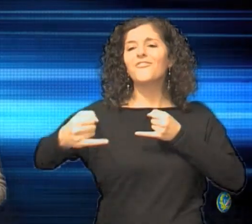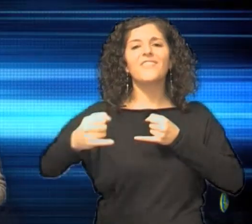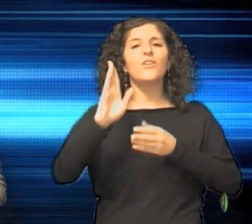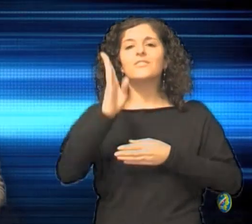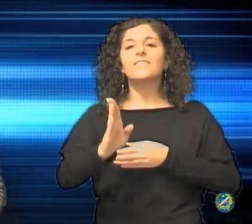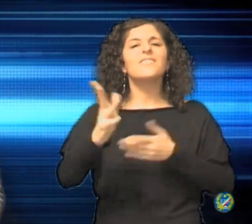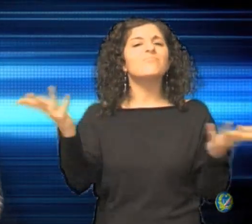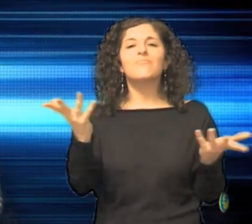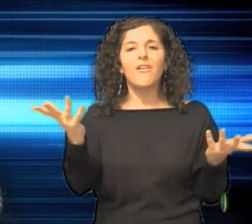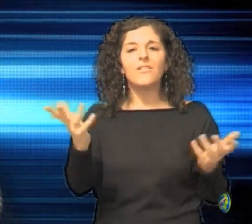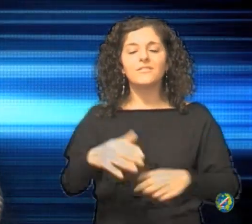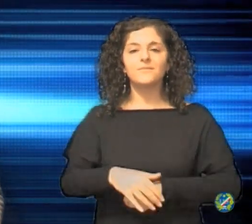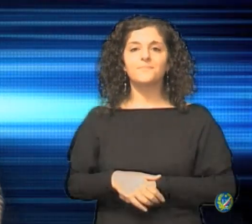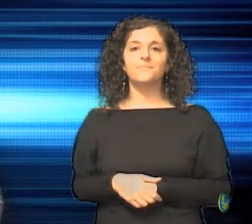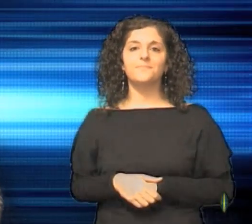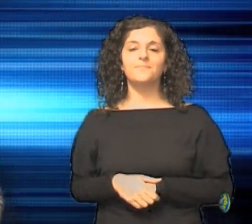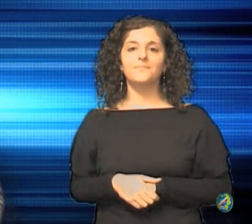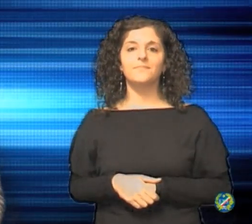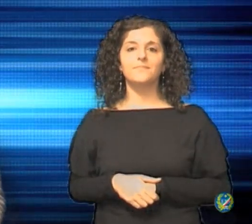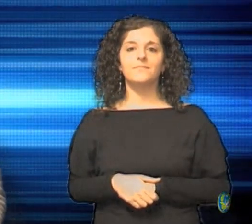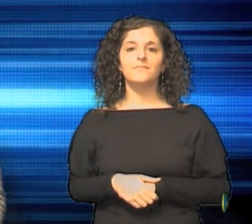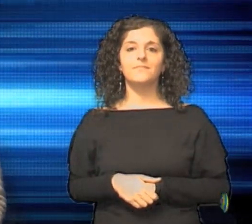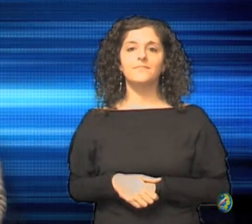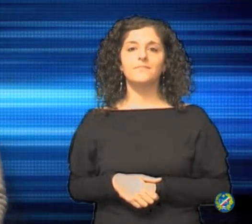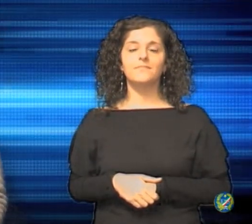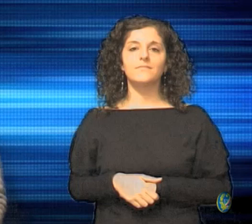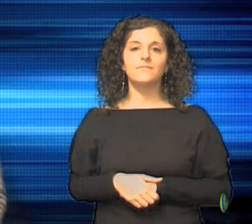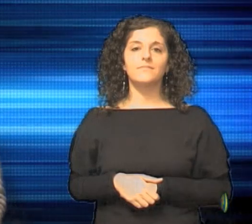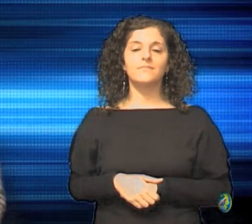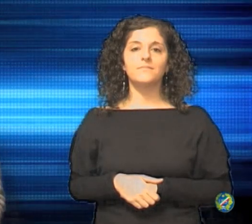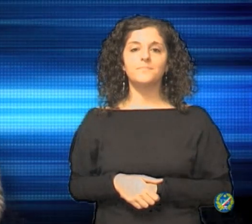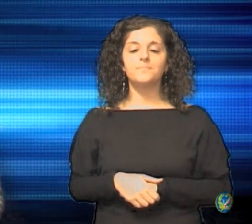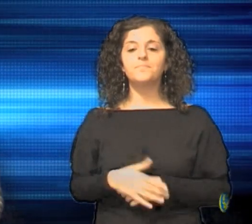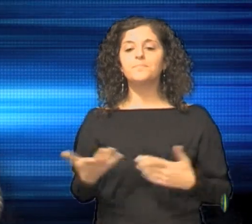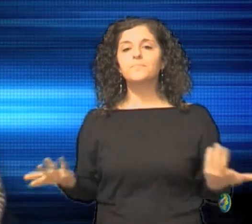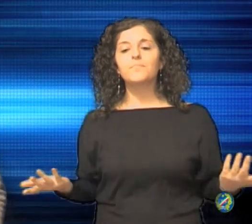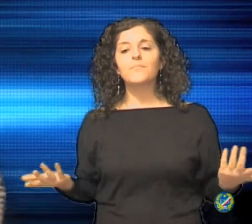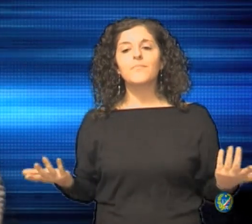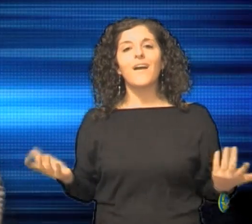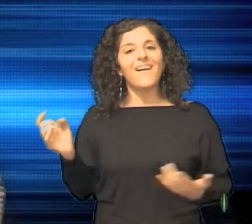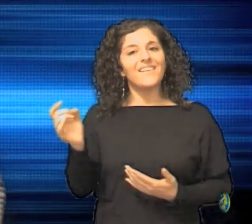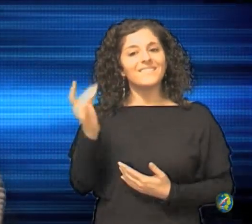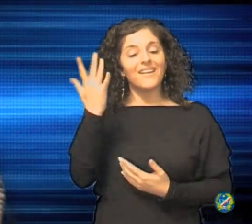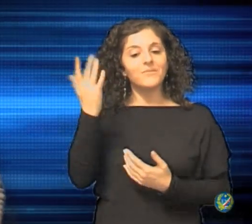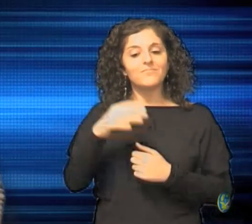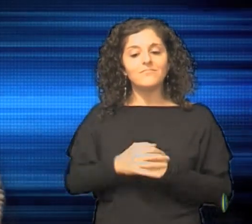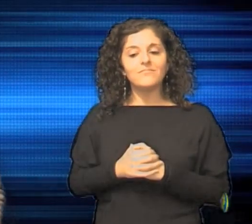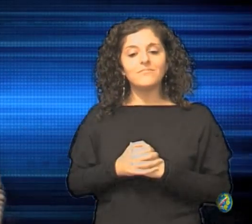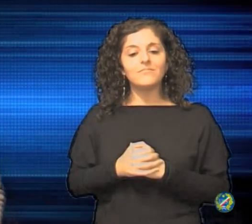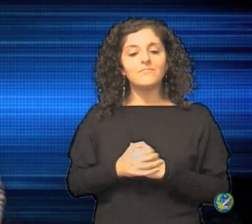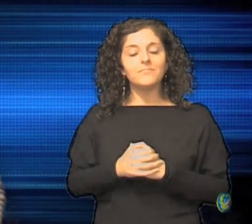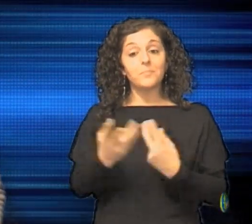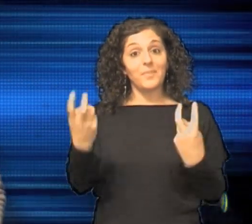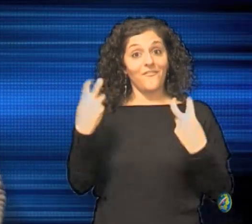questo filo diretto. Allora, in caso di esito negativo della